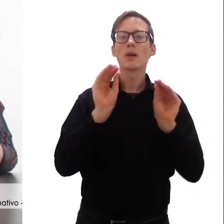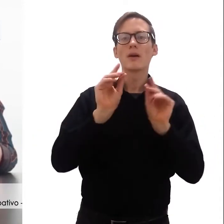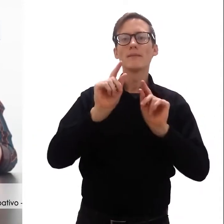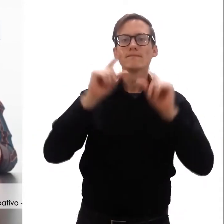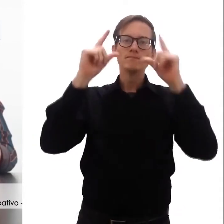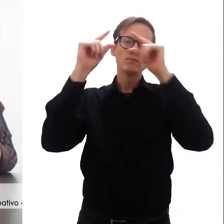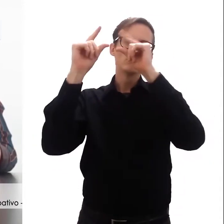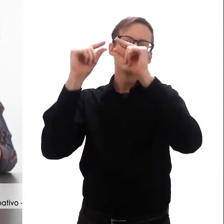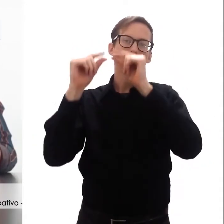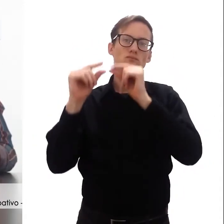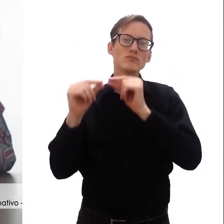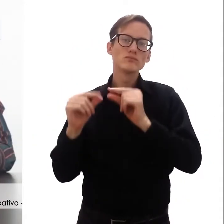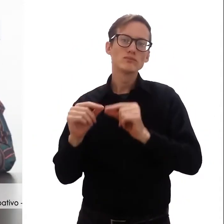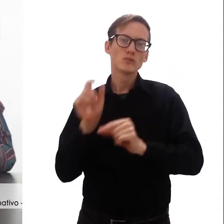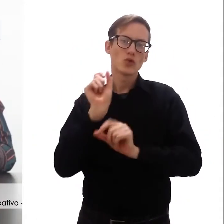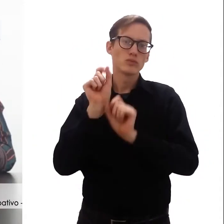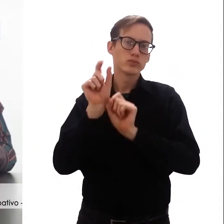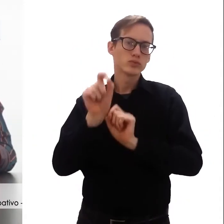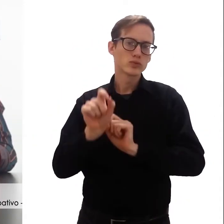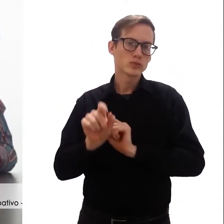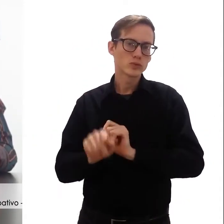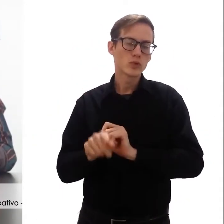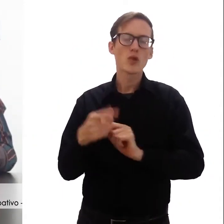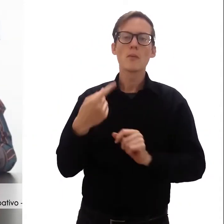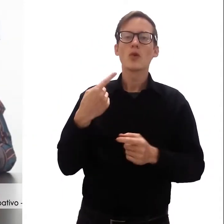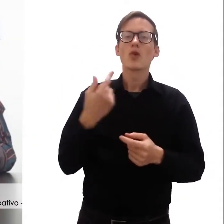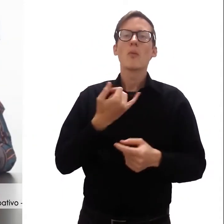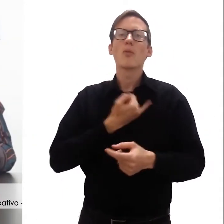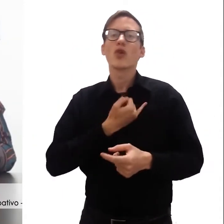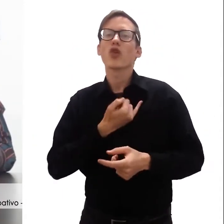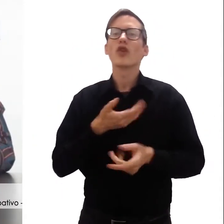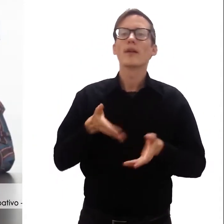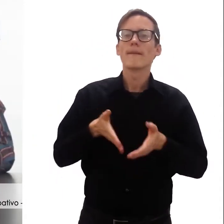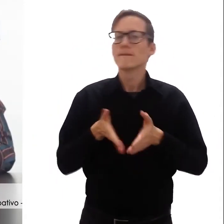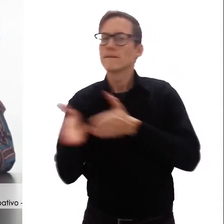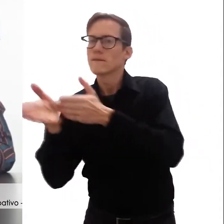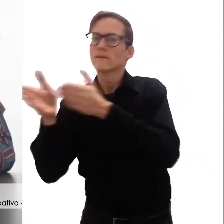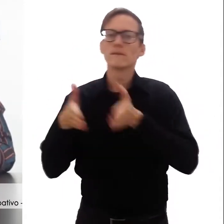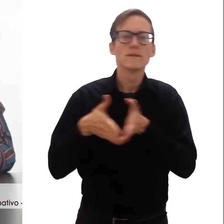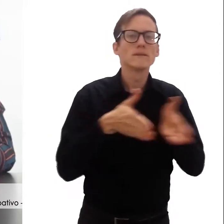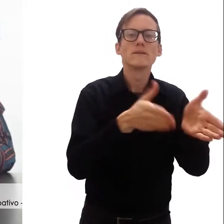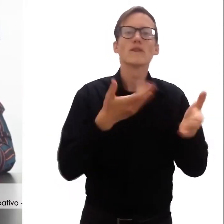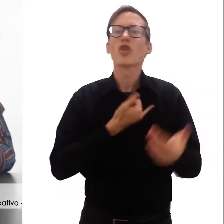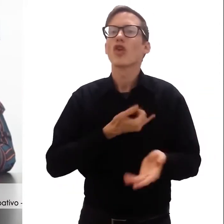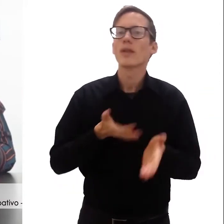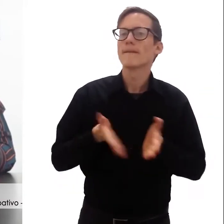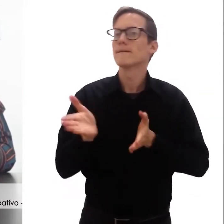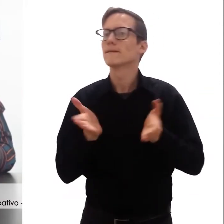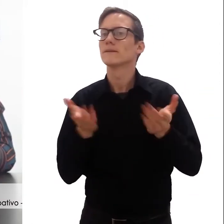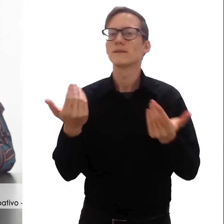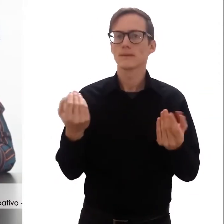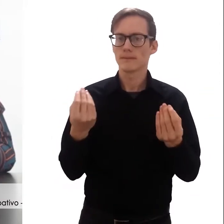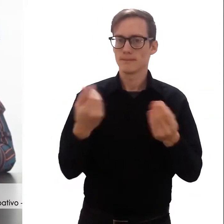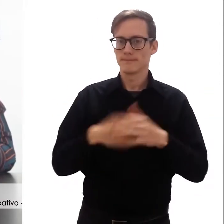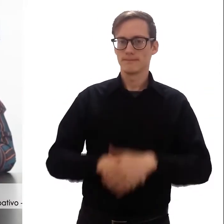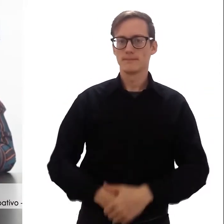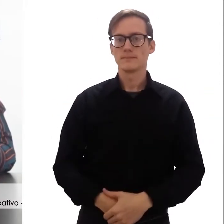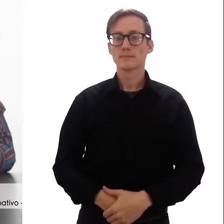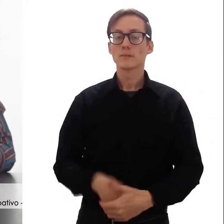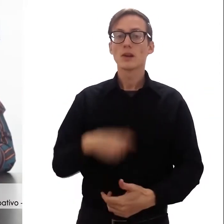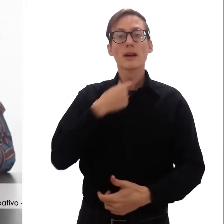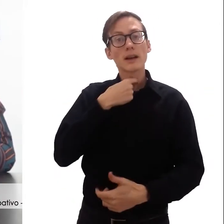en cuáles ejes, por cuáles rutas, digamos, nos vamos a encaminar. Entonces, queremos